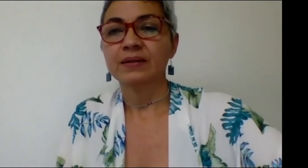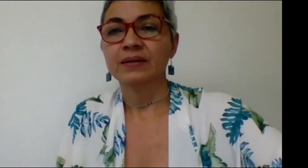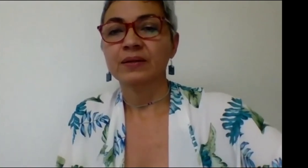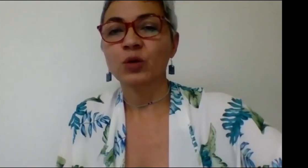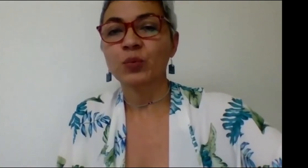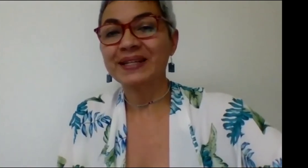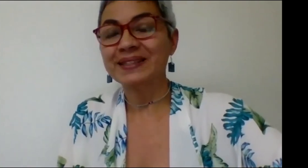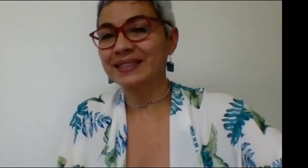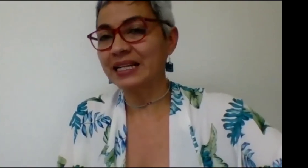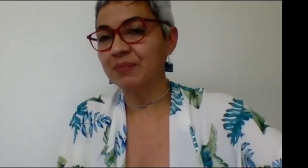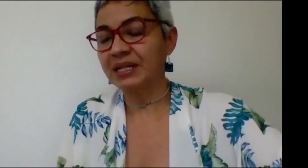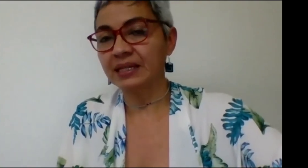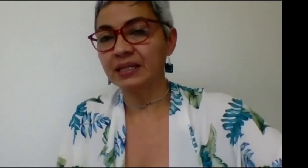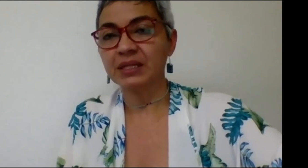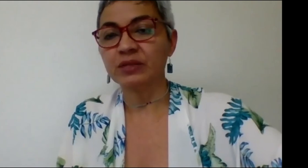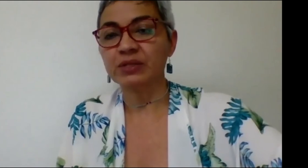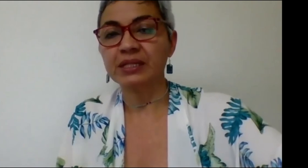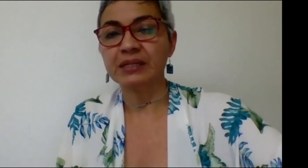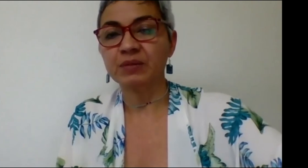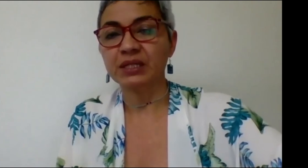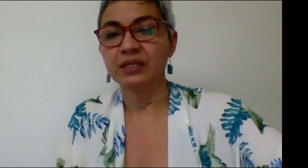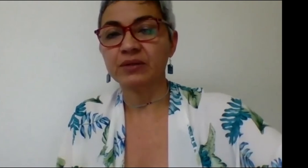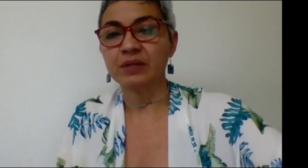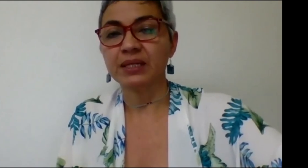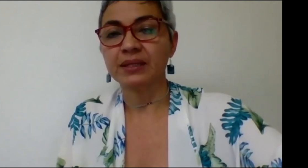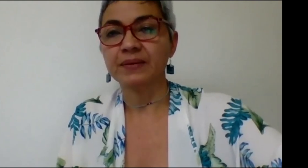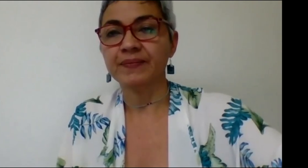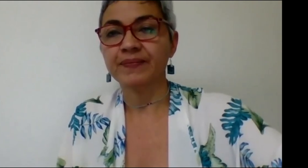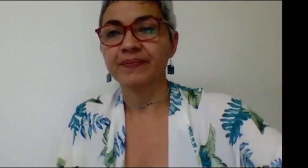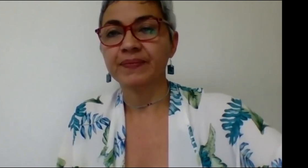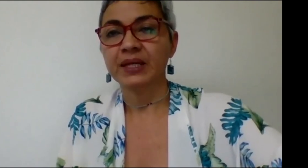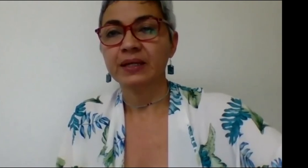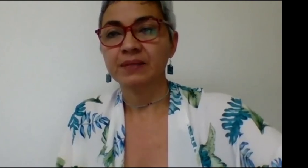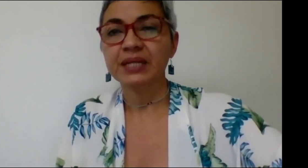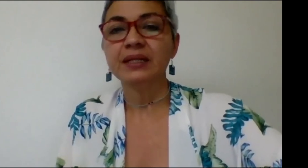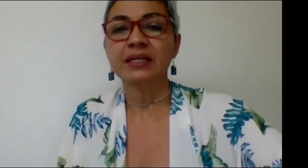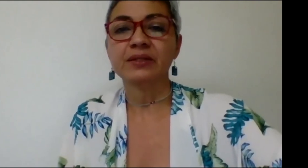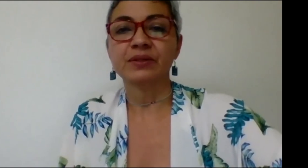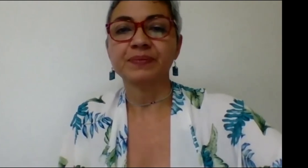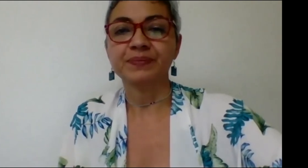o pueden cerrar la pantalla mientras no estén interviniendo también bien listo